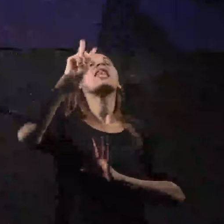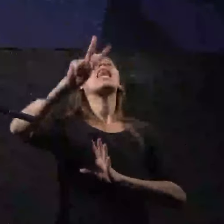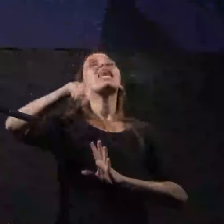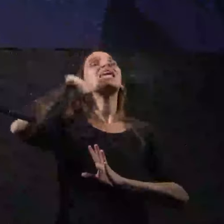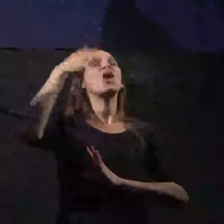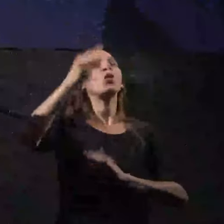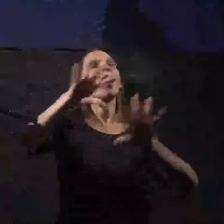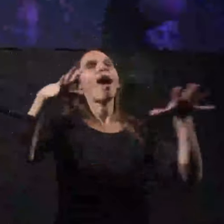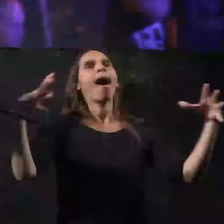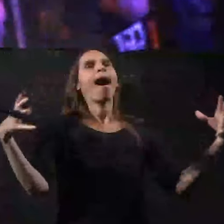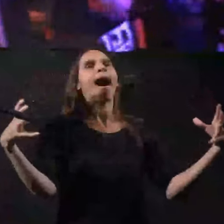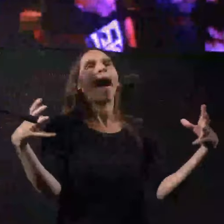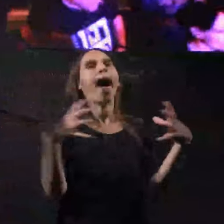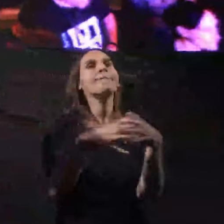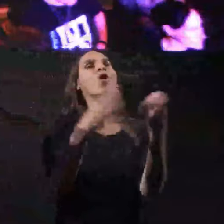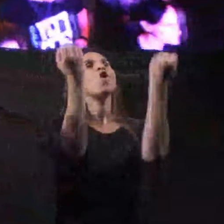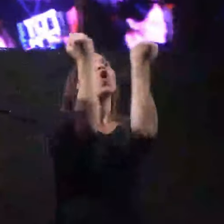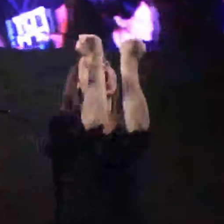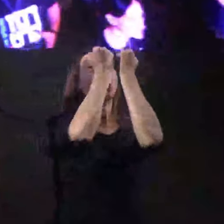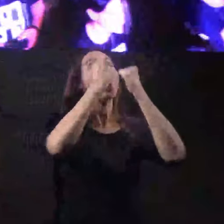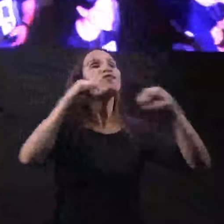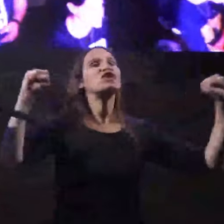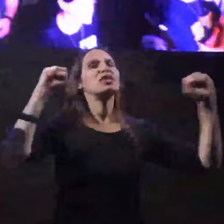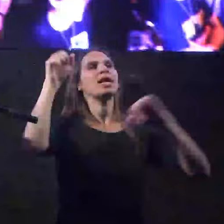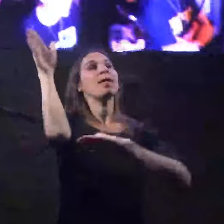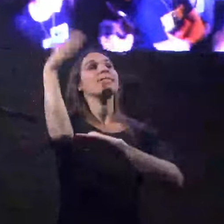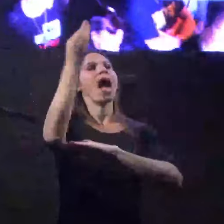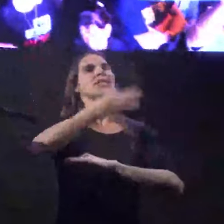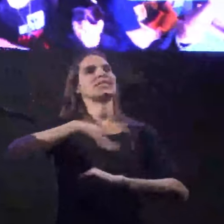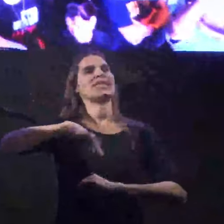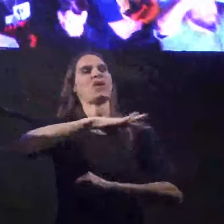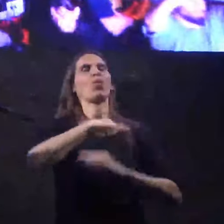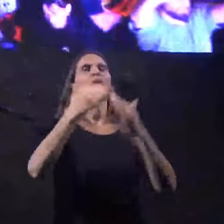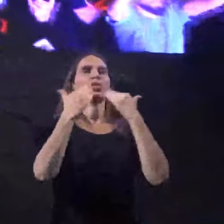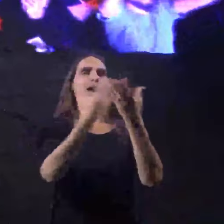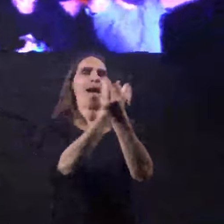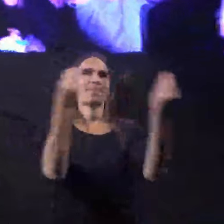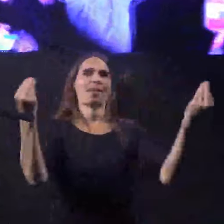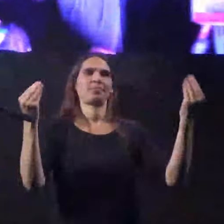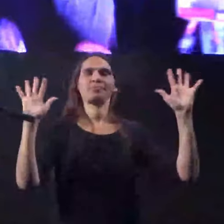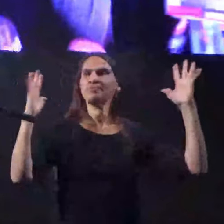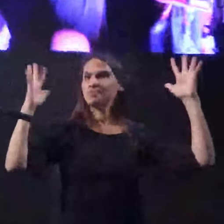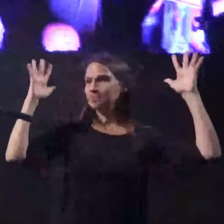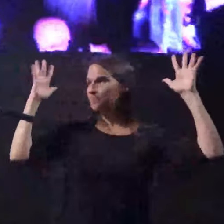עם חופשי בארצנו תודה רבה